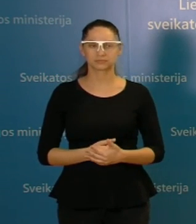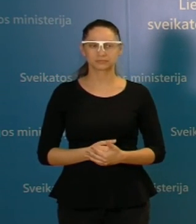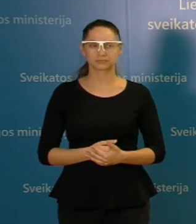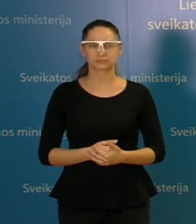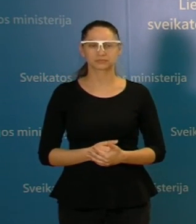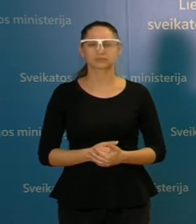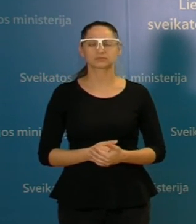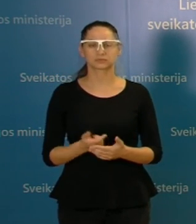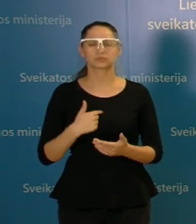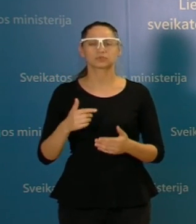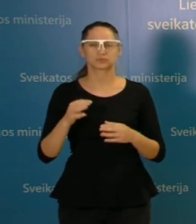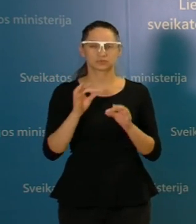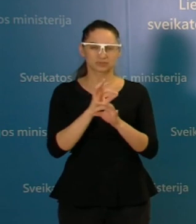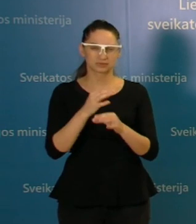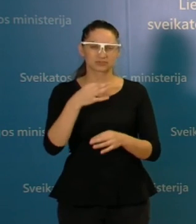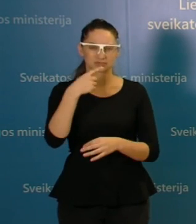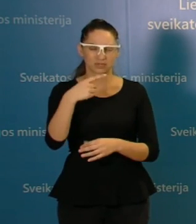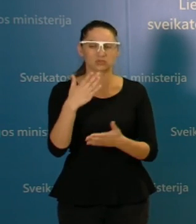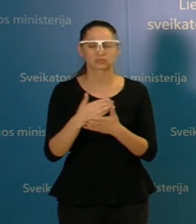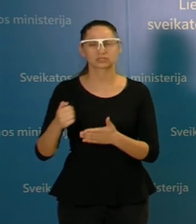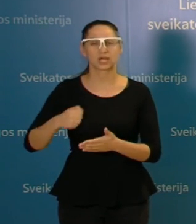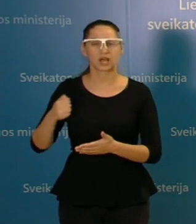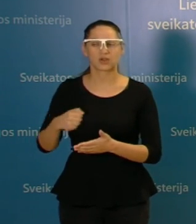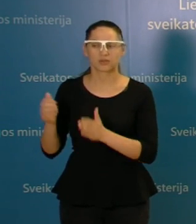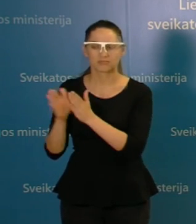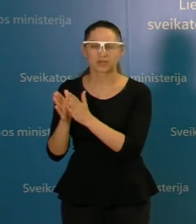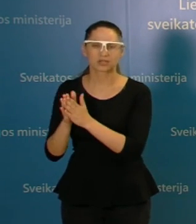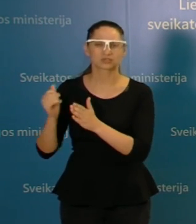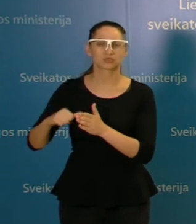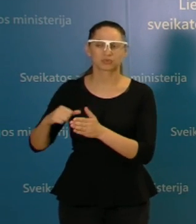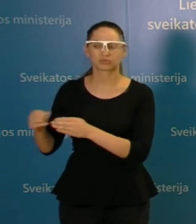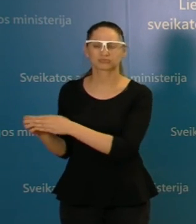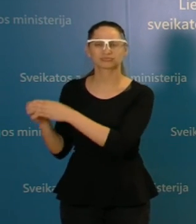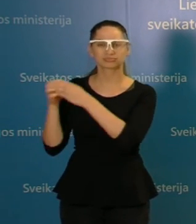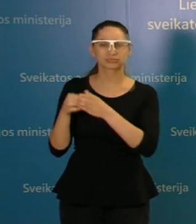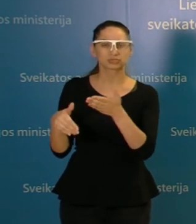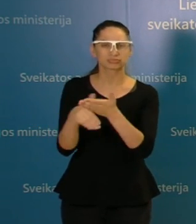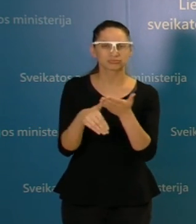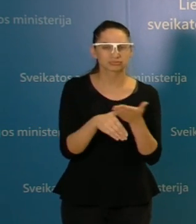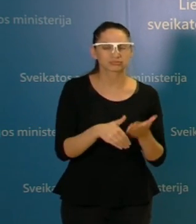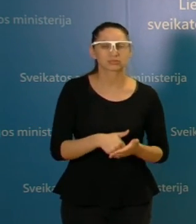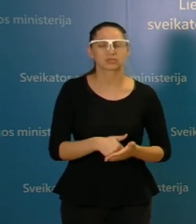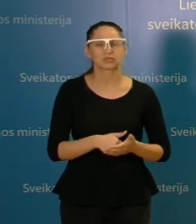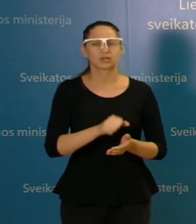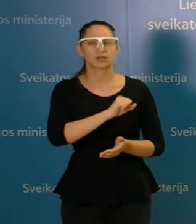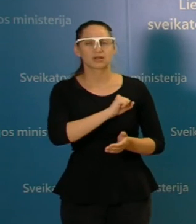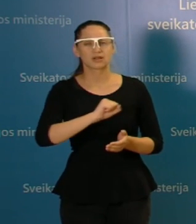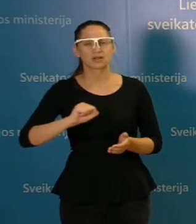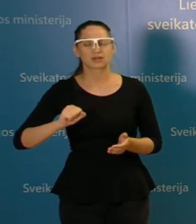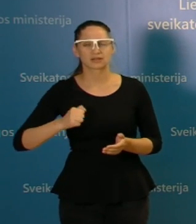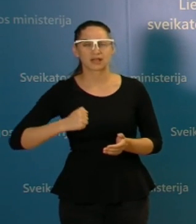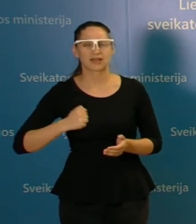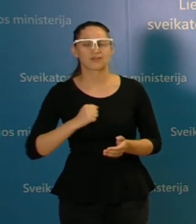kariškių pagalbas, tai yra tiesiog tokia fizinė pagalba, karo medicinos tarnybos, nes